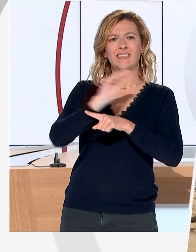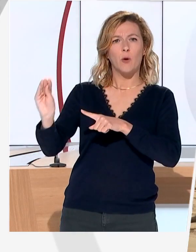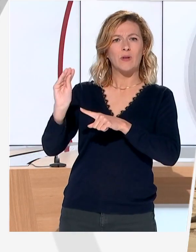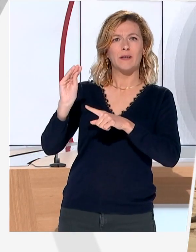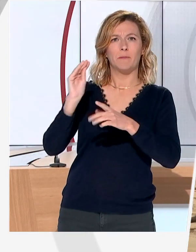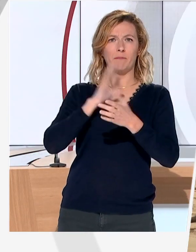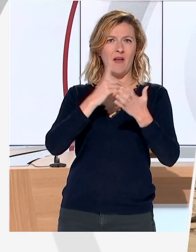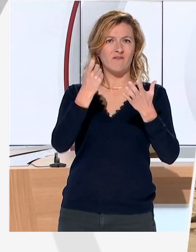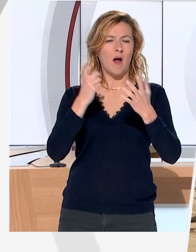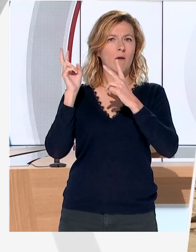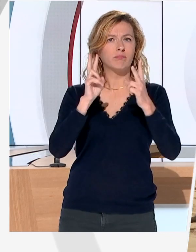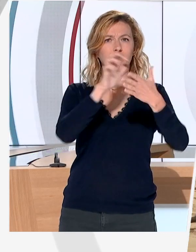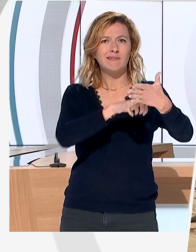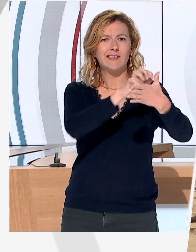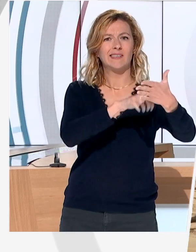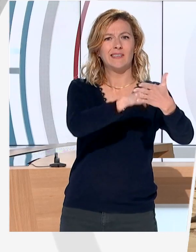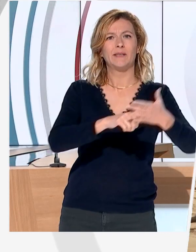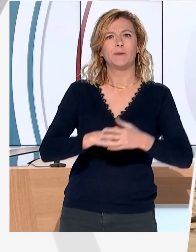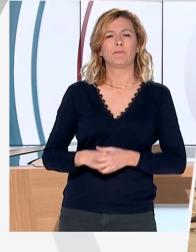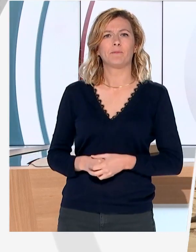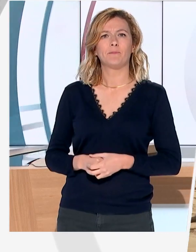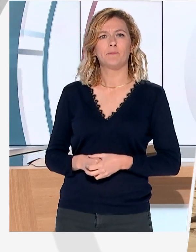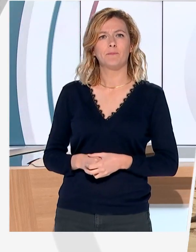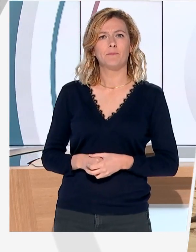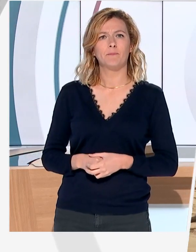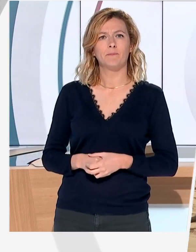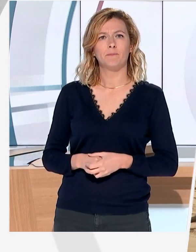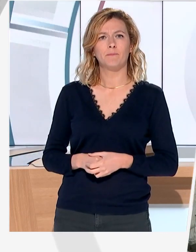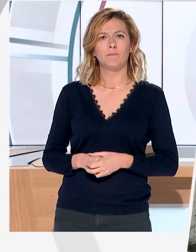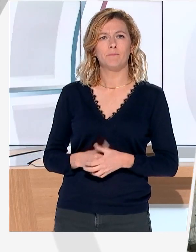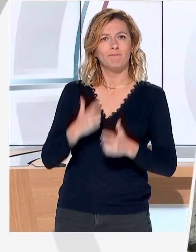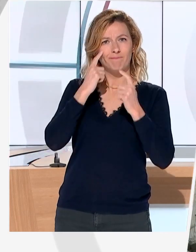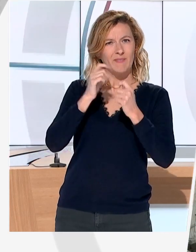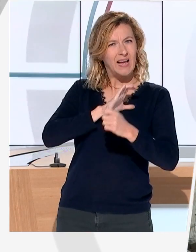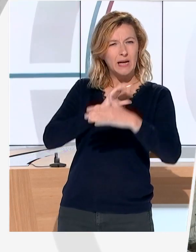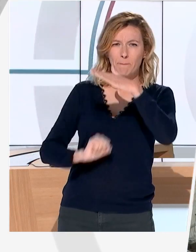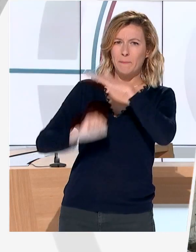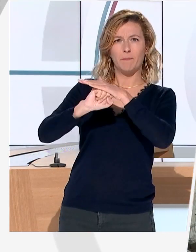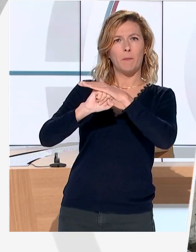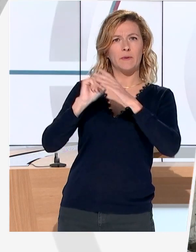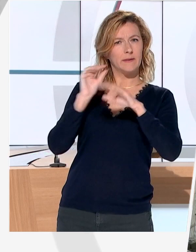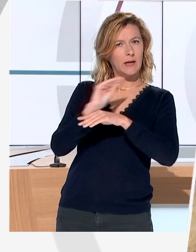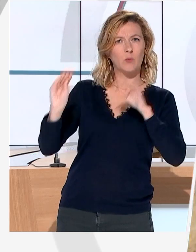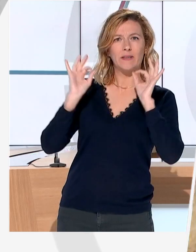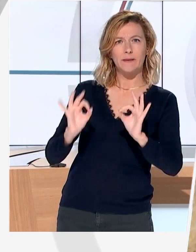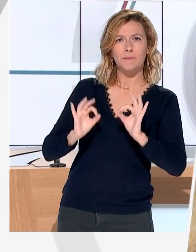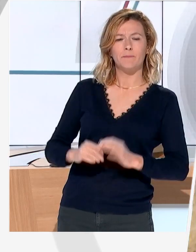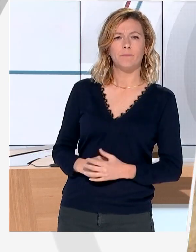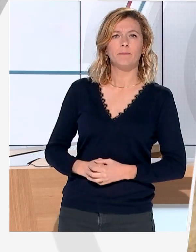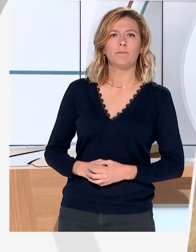malgré tout, malgré l'érosion, ils seront toujours bien accueillis. On fait le maximum pour toujours faire des accès sécurisés. Des efforts